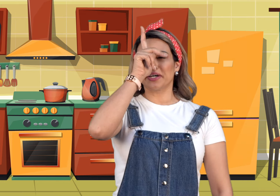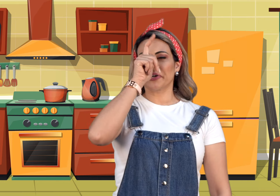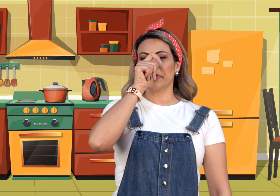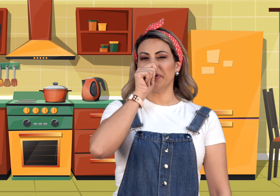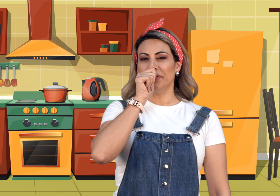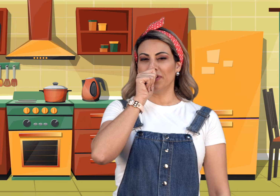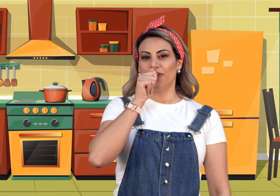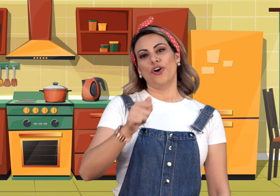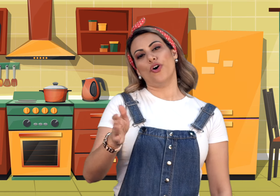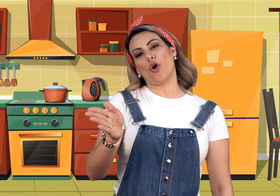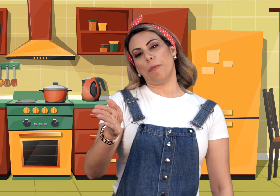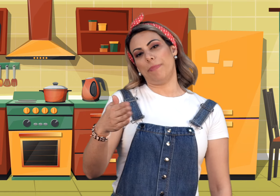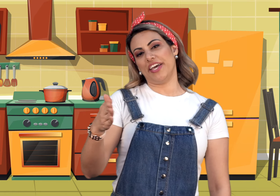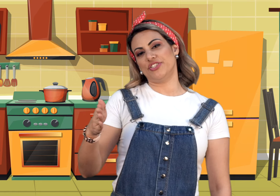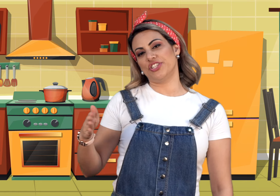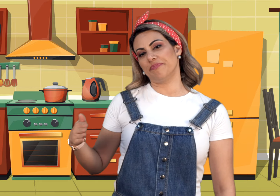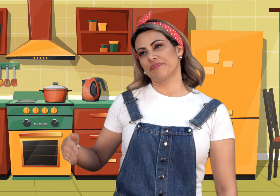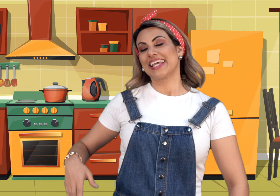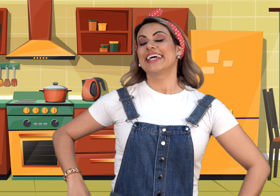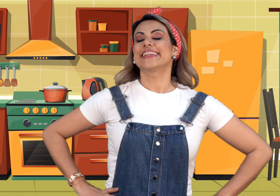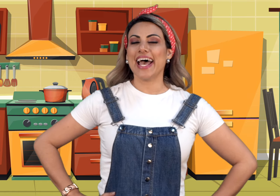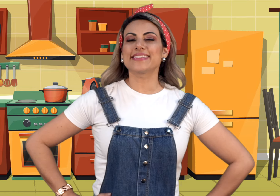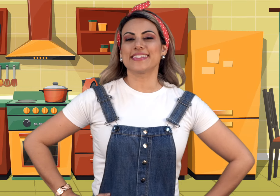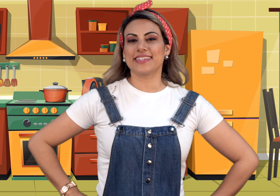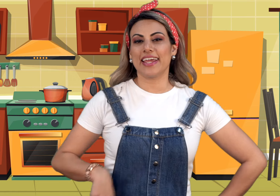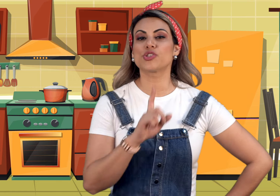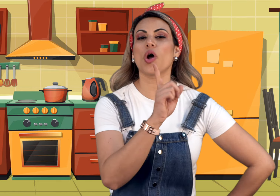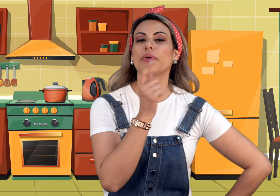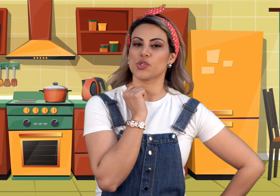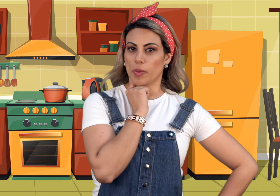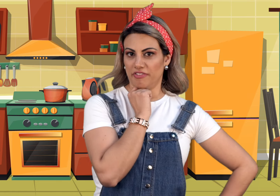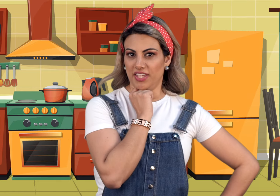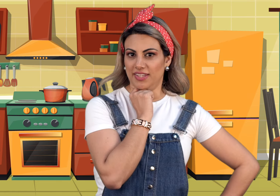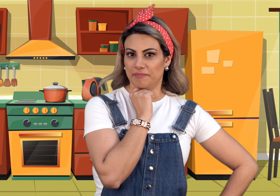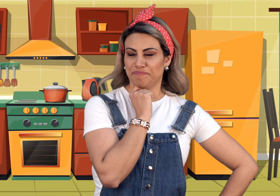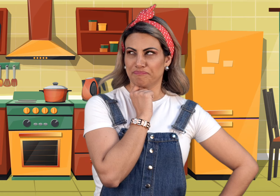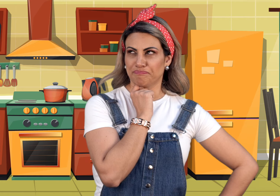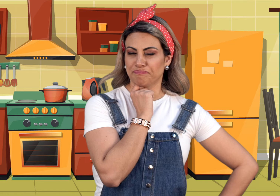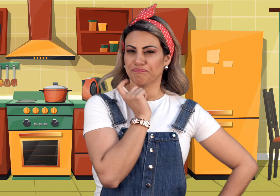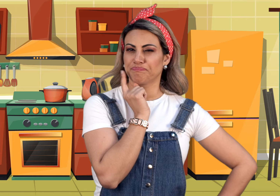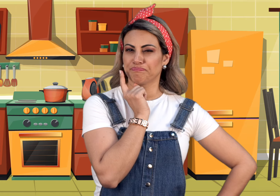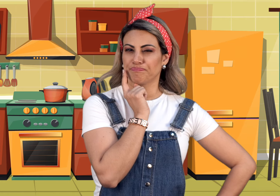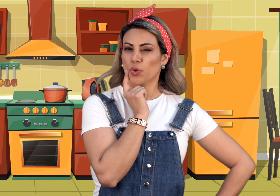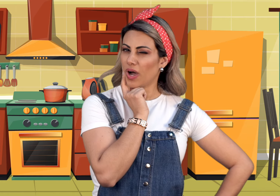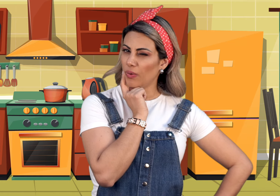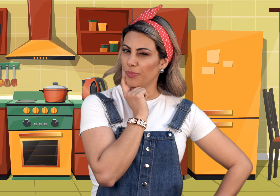Frango. Ou peixe. Dessas três, qual que a sua preferida? Qual?